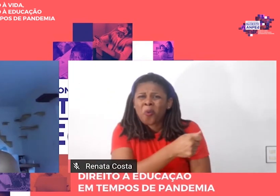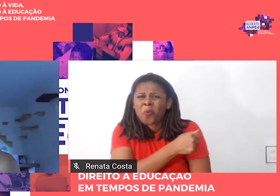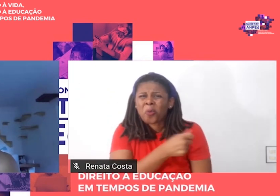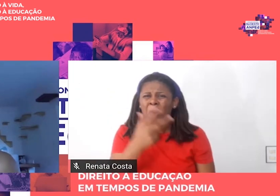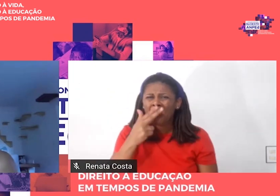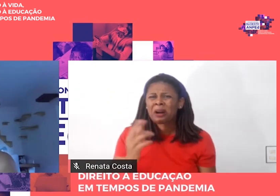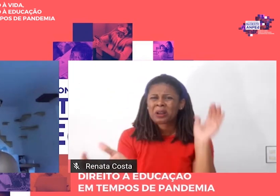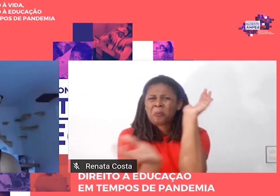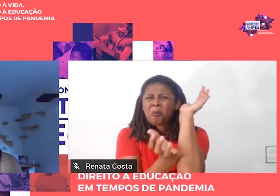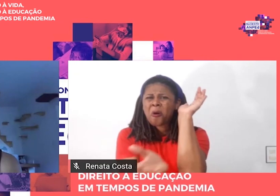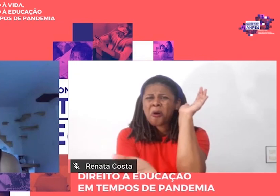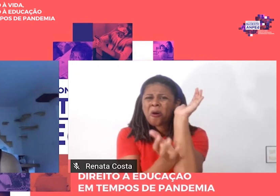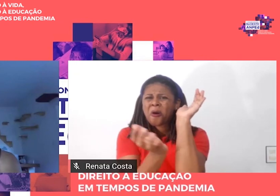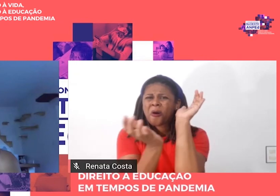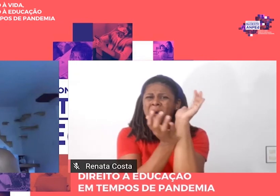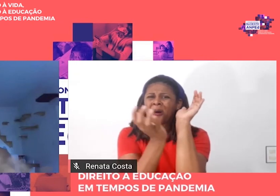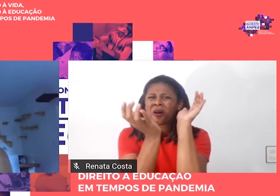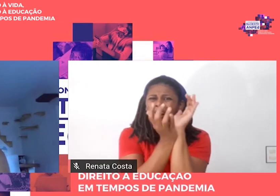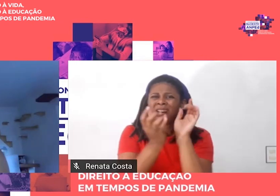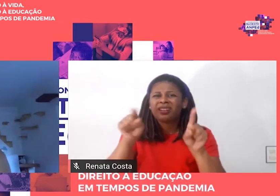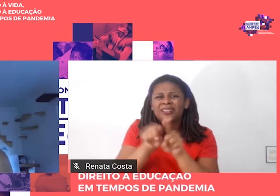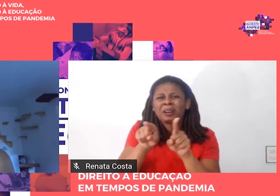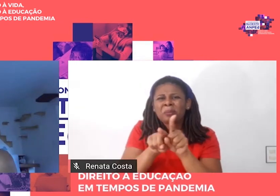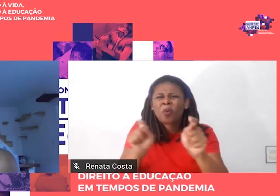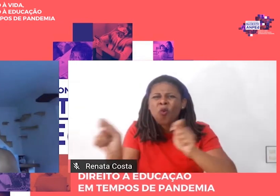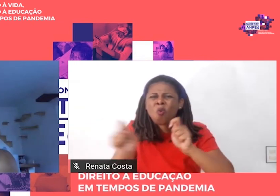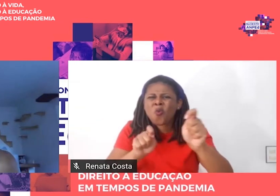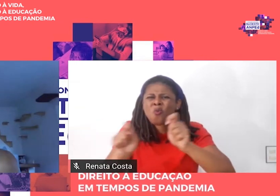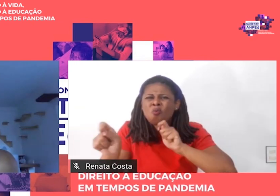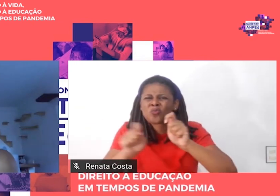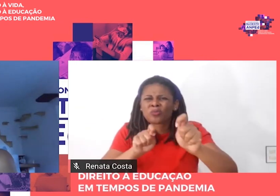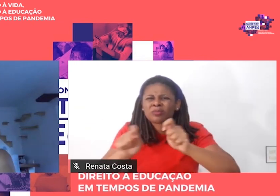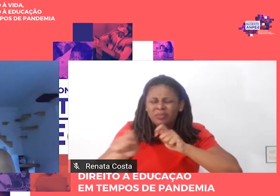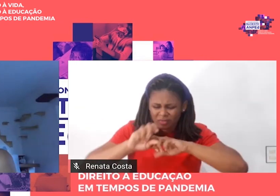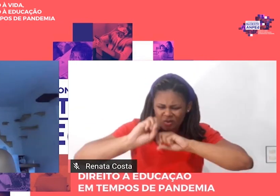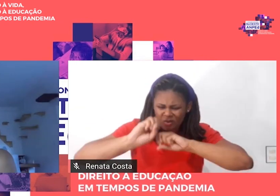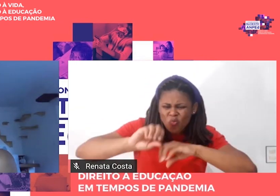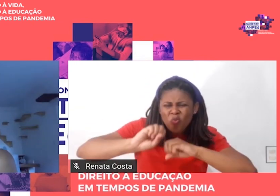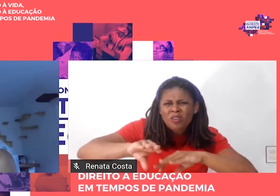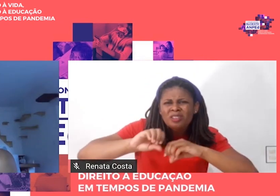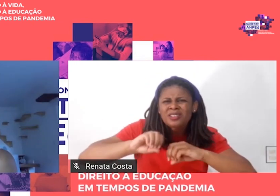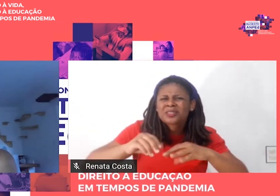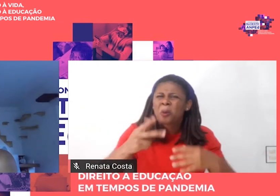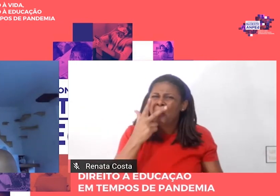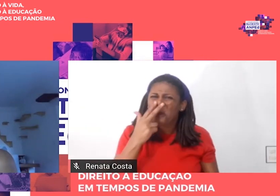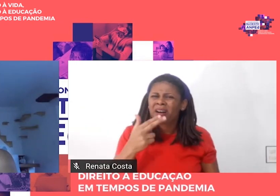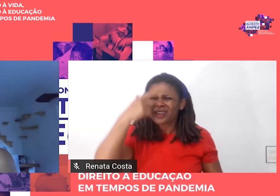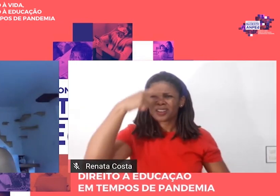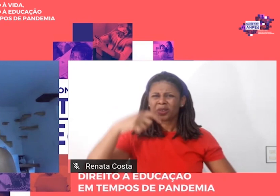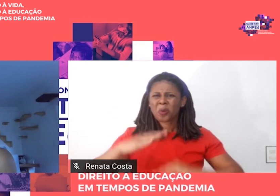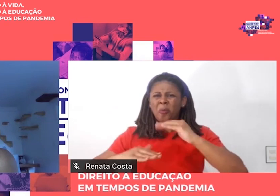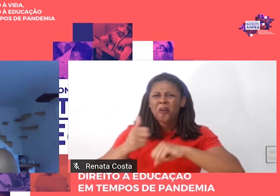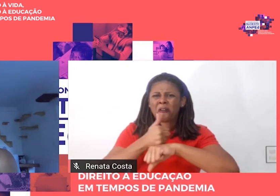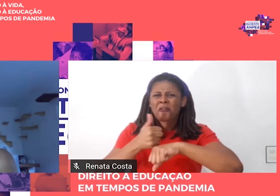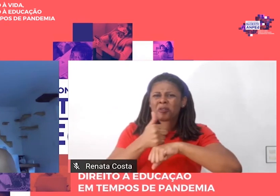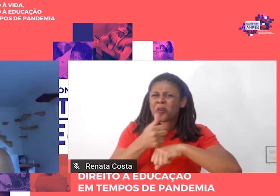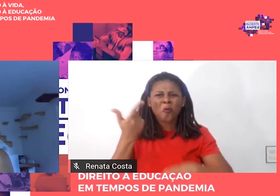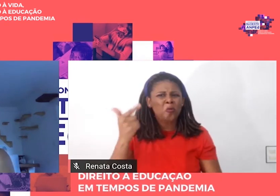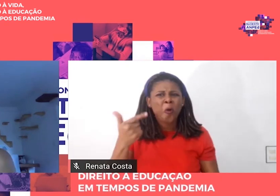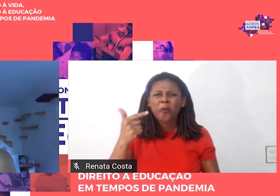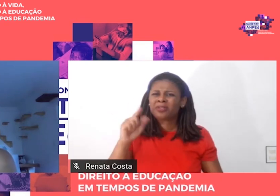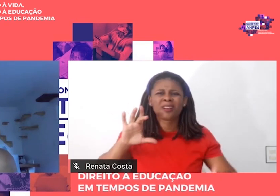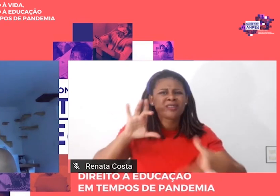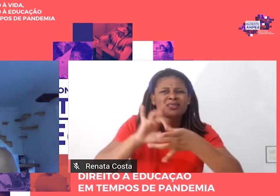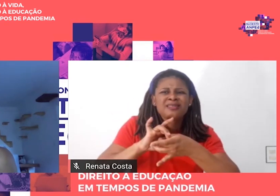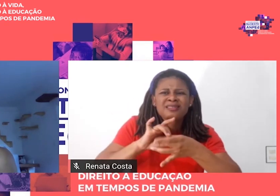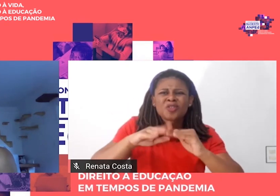educativo por parte de especialistas desconectados da realidade escolar, os apontamentos